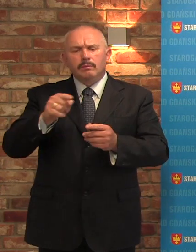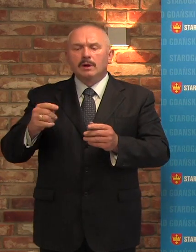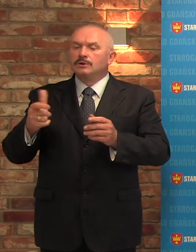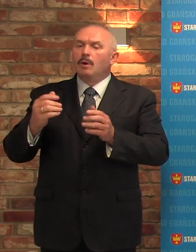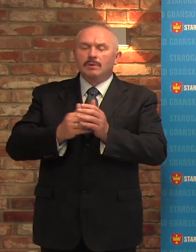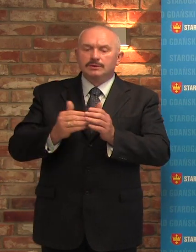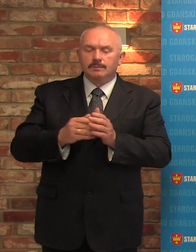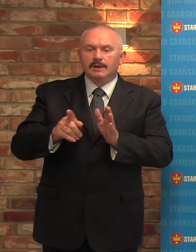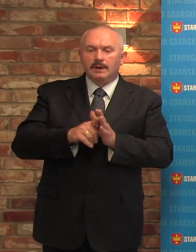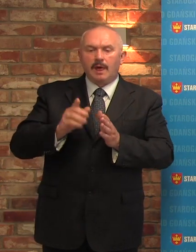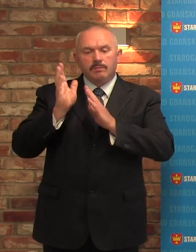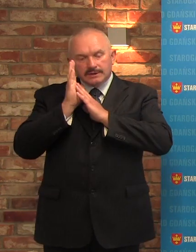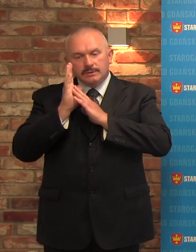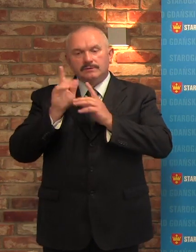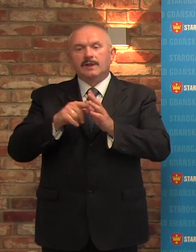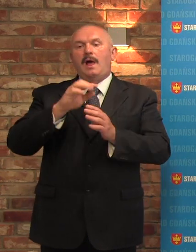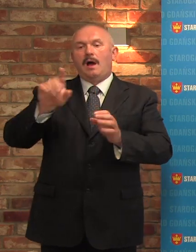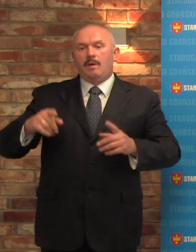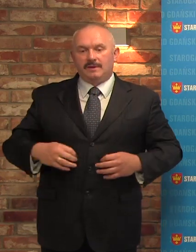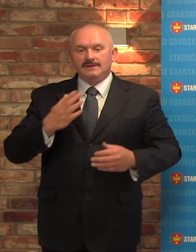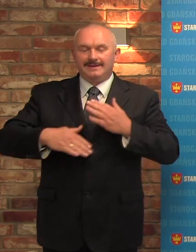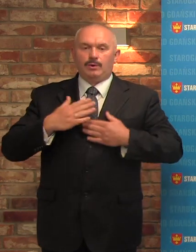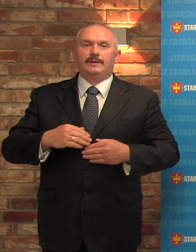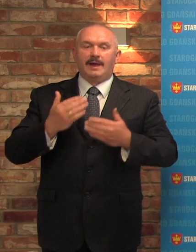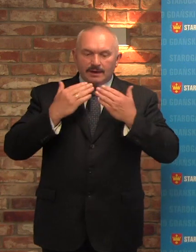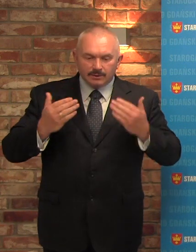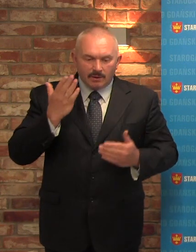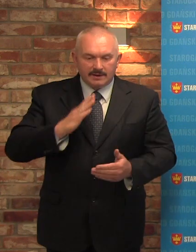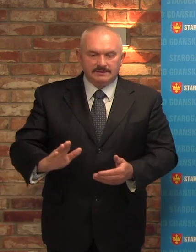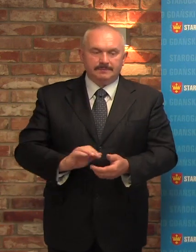a panu rzeczywistą satysfakcję. Dziękuję bardzo.